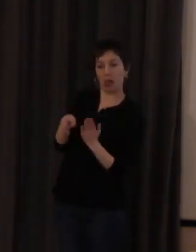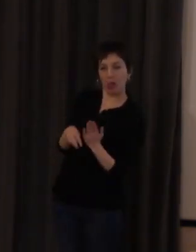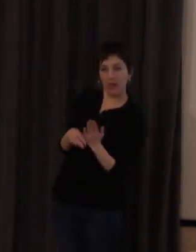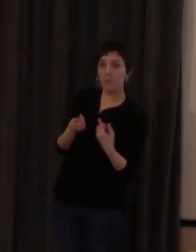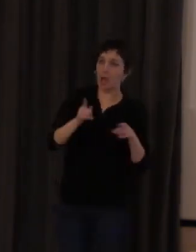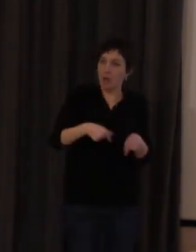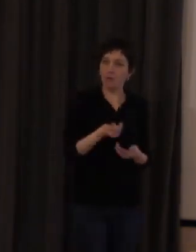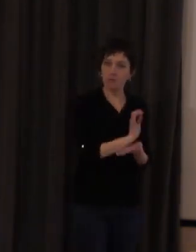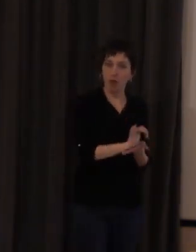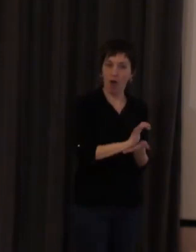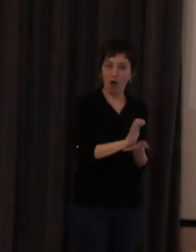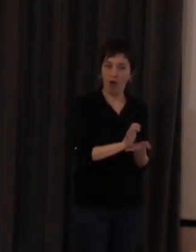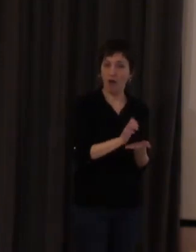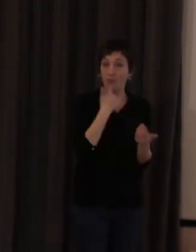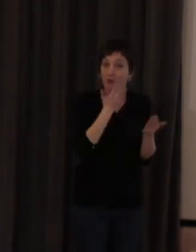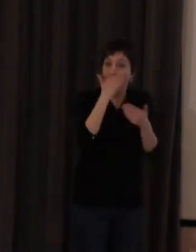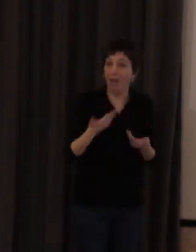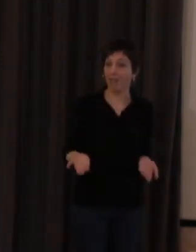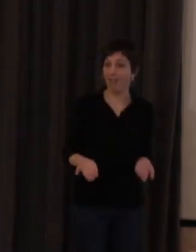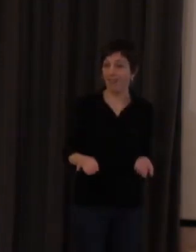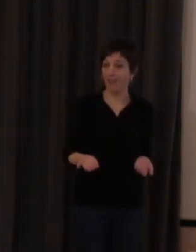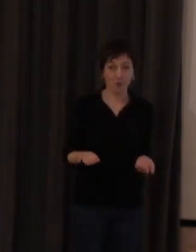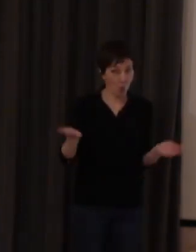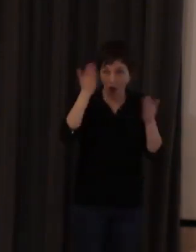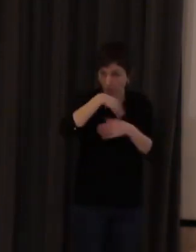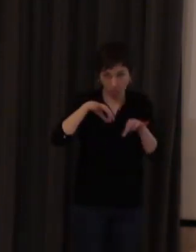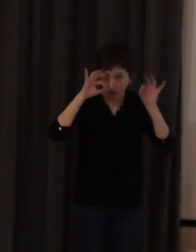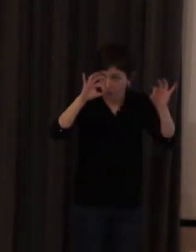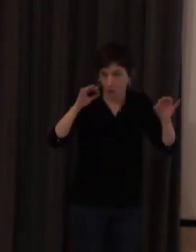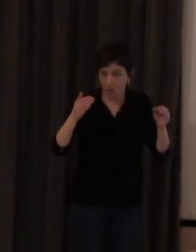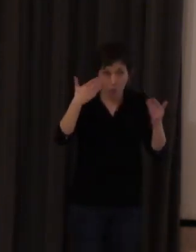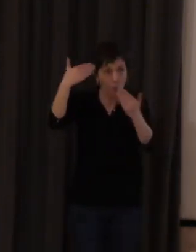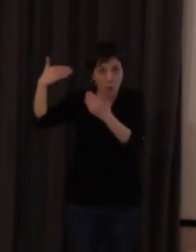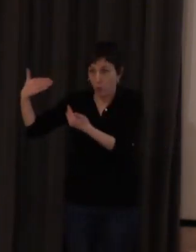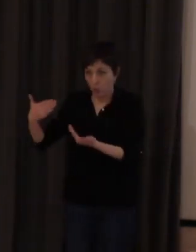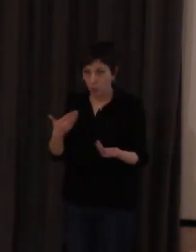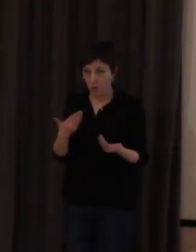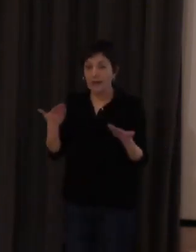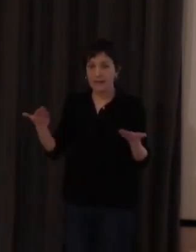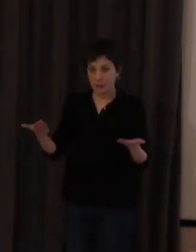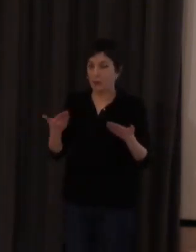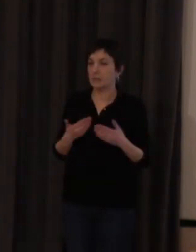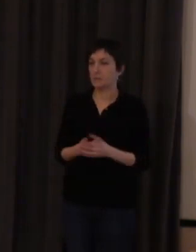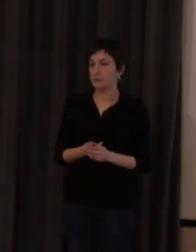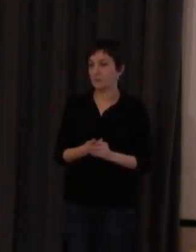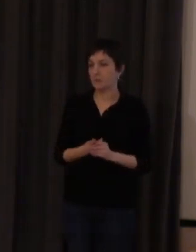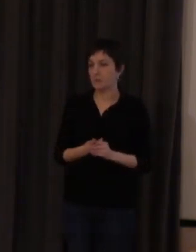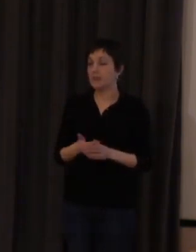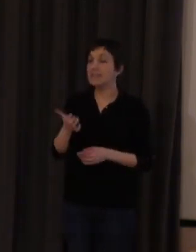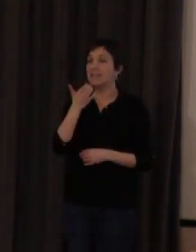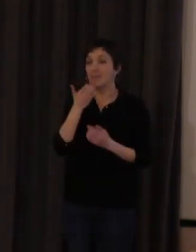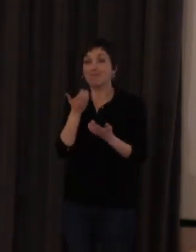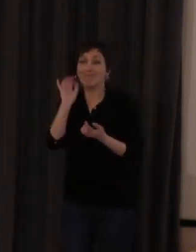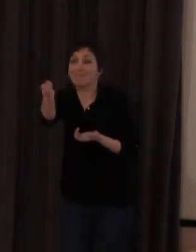claro no no existe ya te lo digo yo que no existe efectivamente sea se